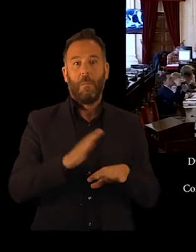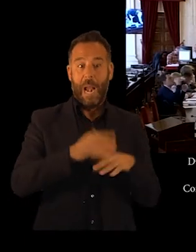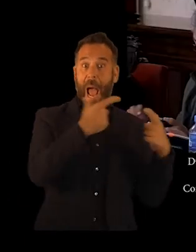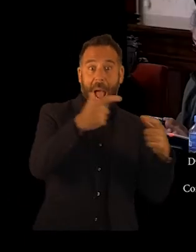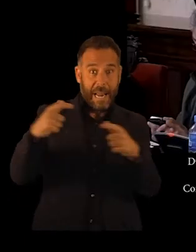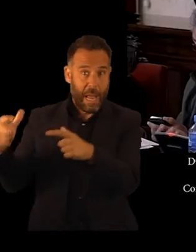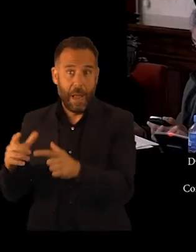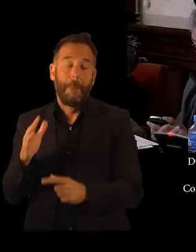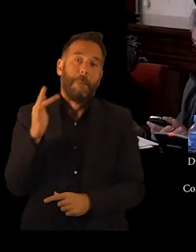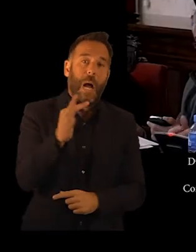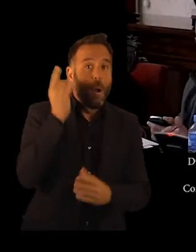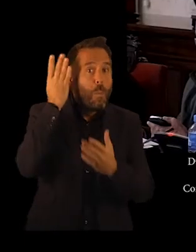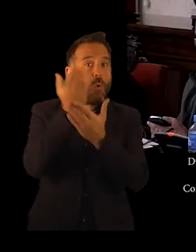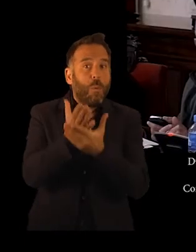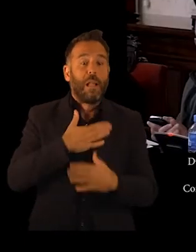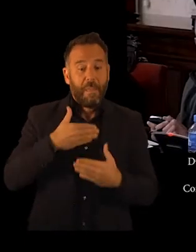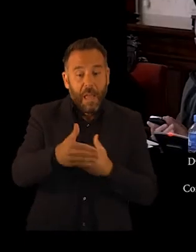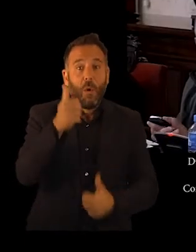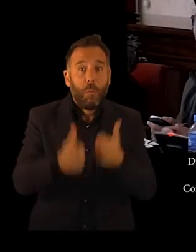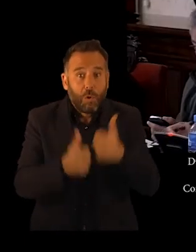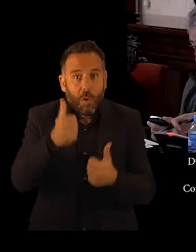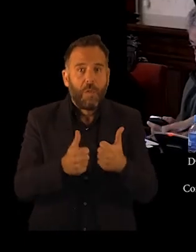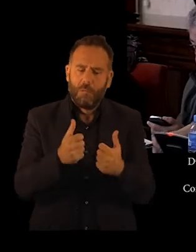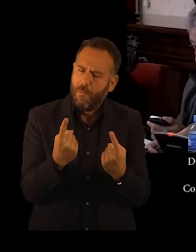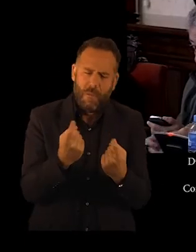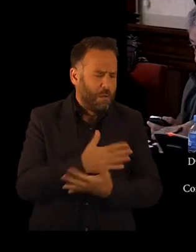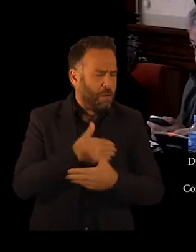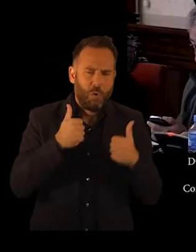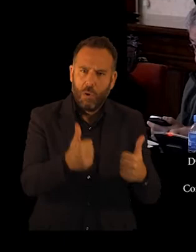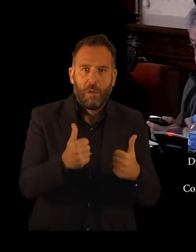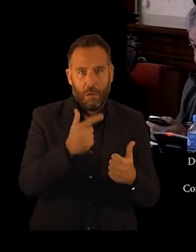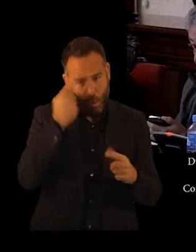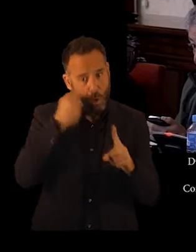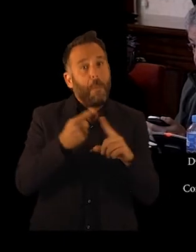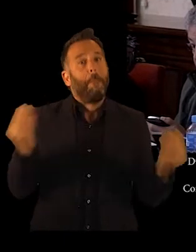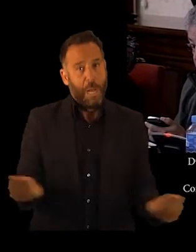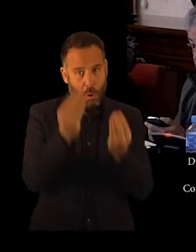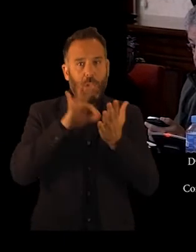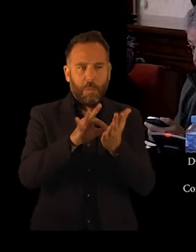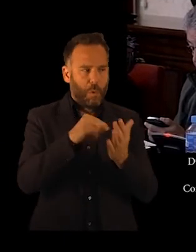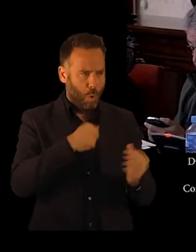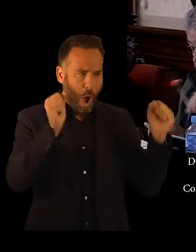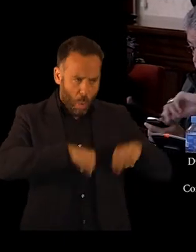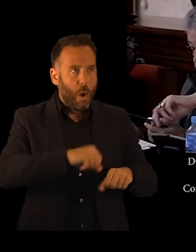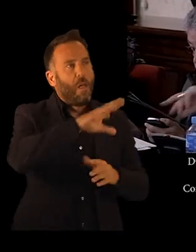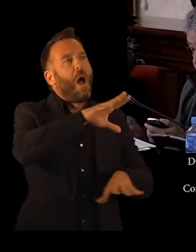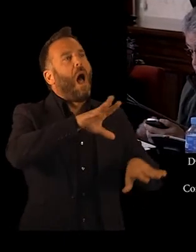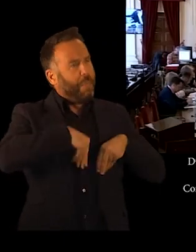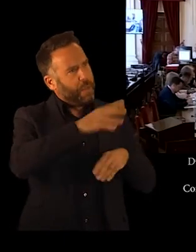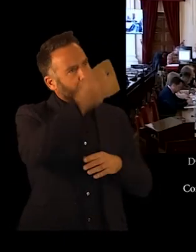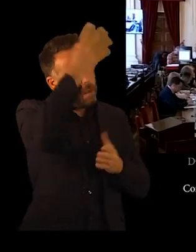áreas como la propuesta de plazas, que sean necesarias. Obviamente, mejoraría el servicio. Estamos de acuerdo y le aceptamos la enmienda.